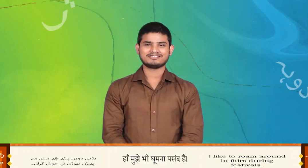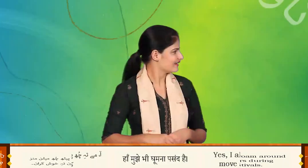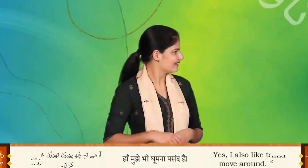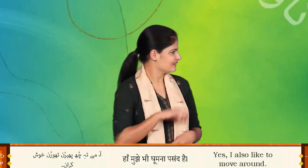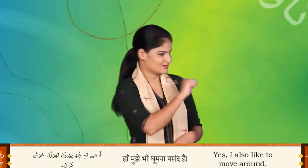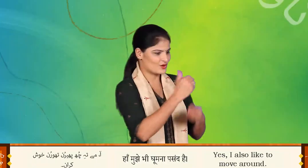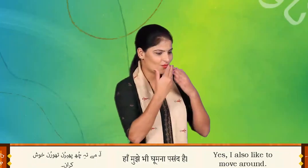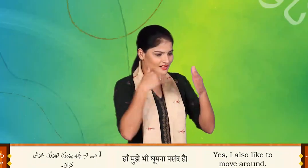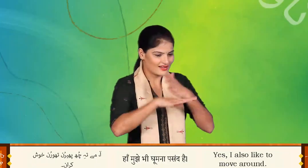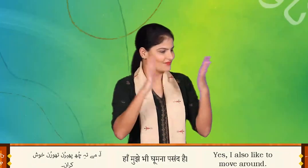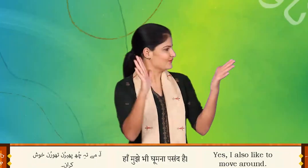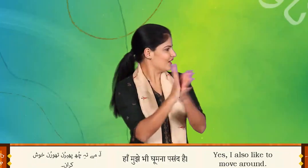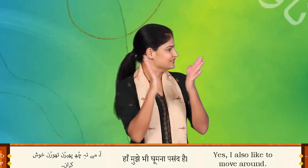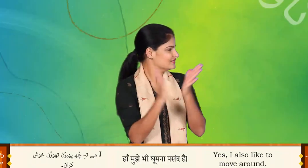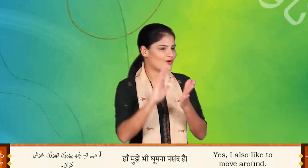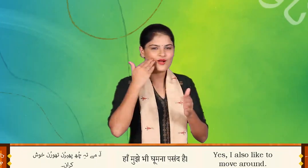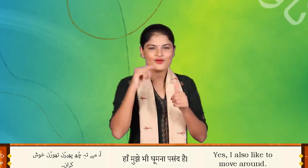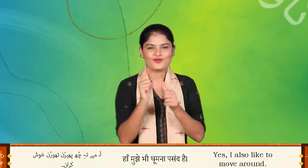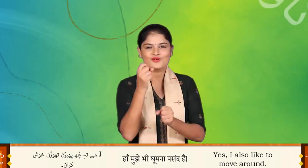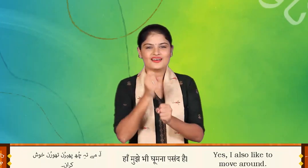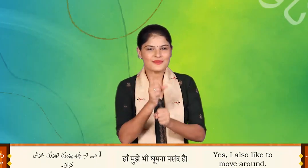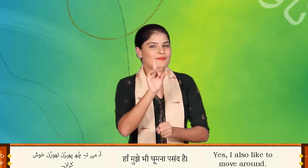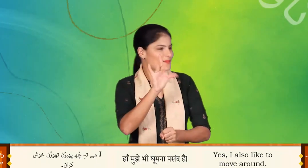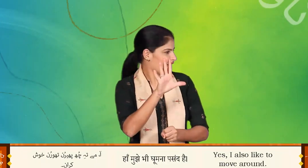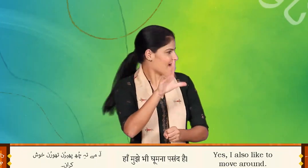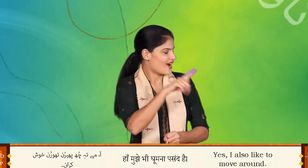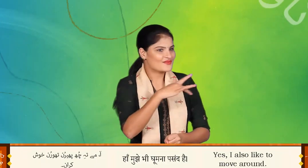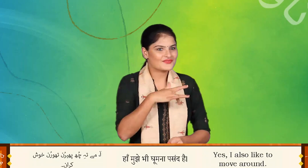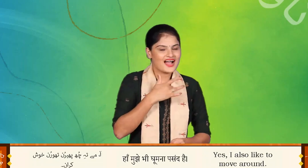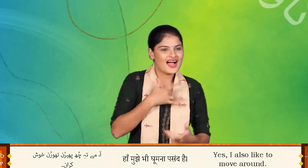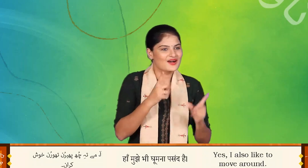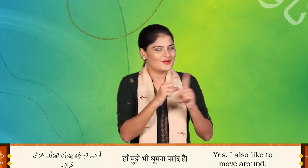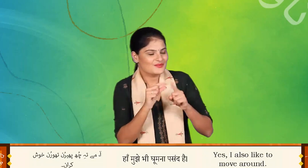तो उन्द स्कूलस मन्स किथ पच्छू योमी अजादी मनावन एवान